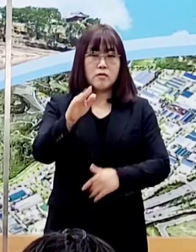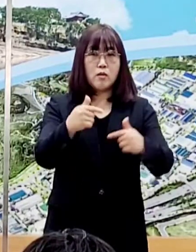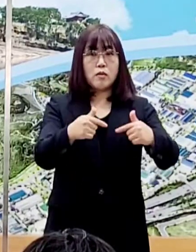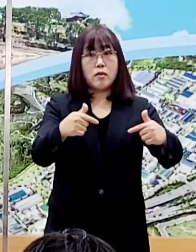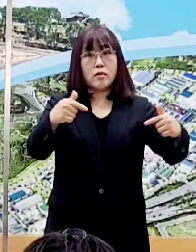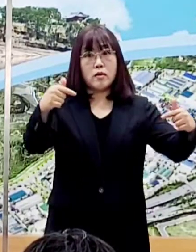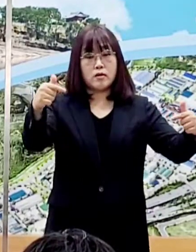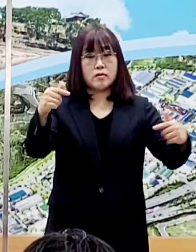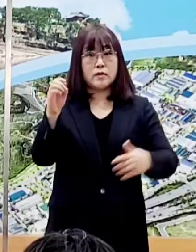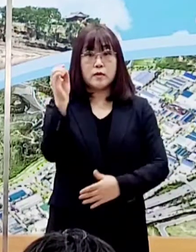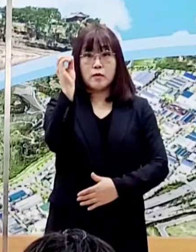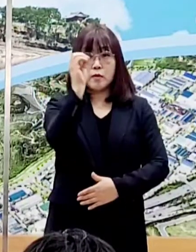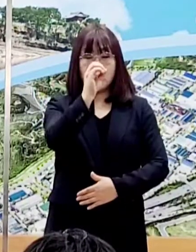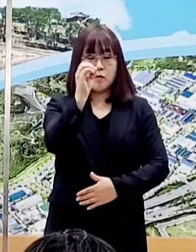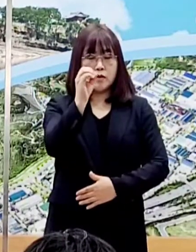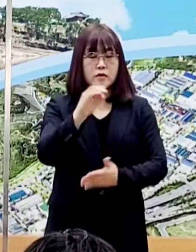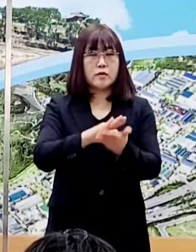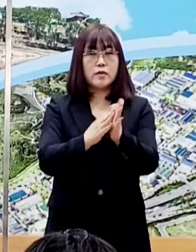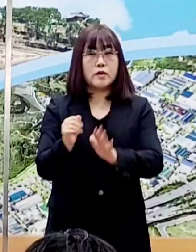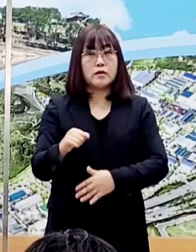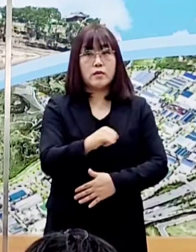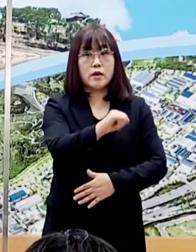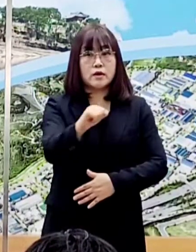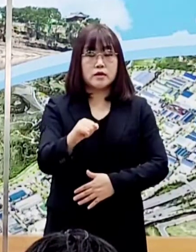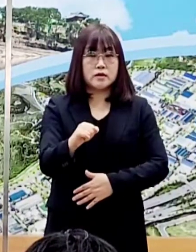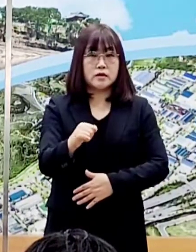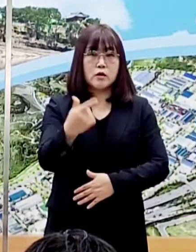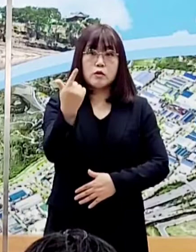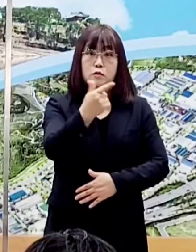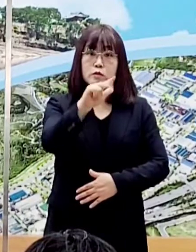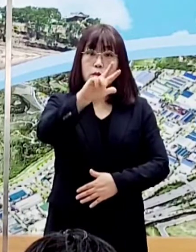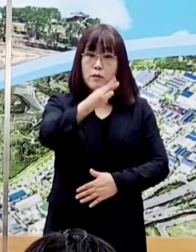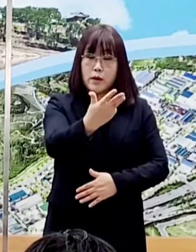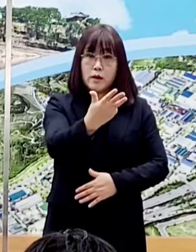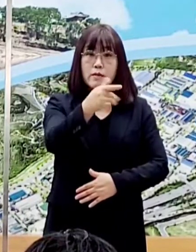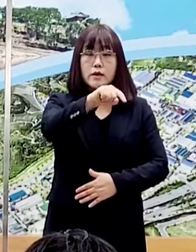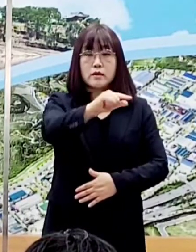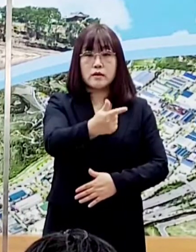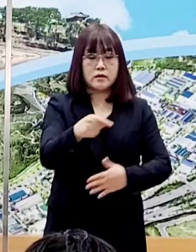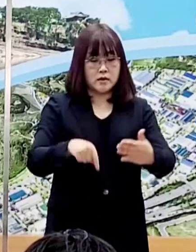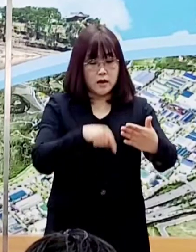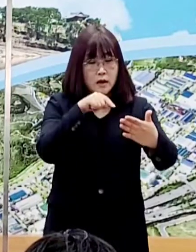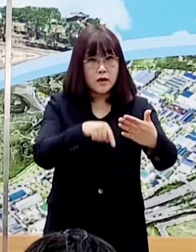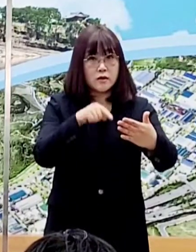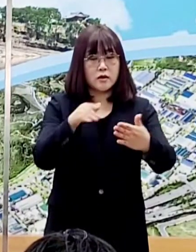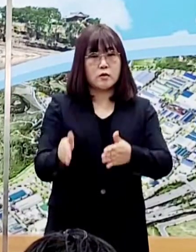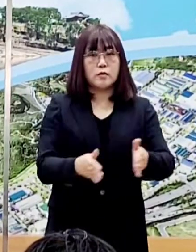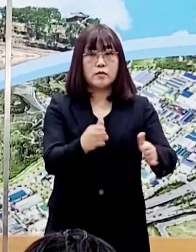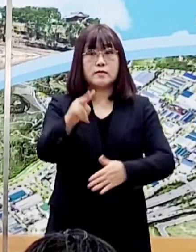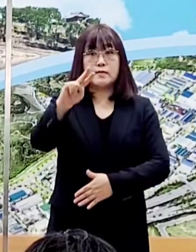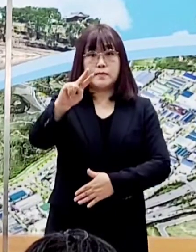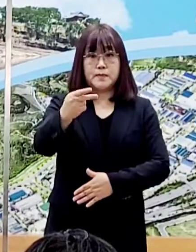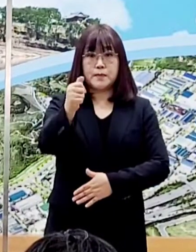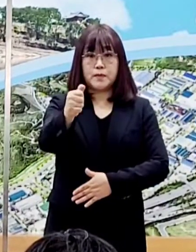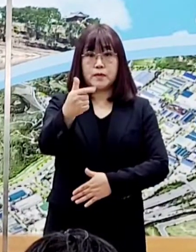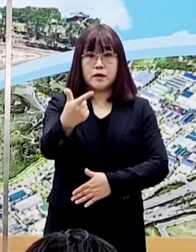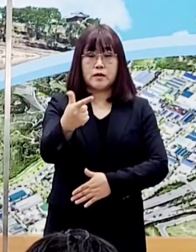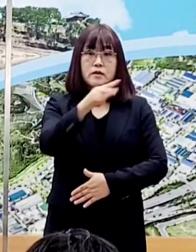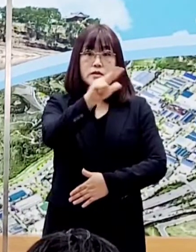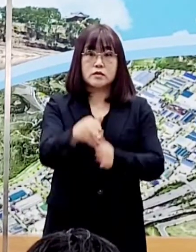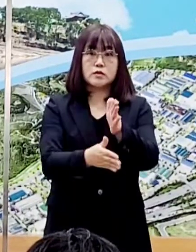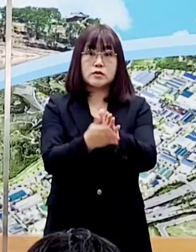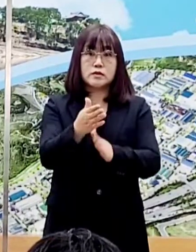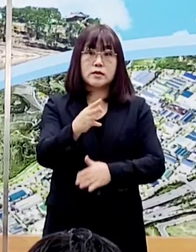보이는 오미크론 변이의 국내 발생은 6,800여 건이며 이중 도내는 256건, 우리